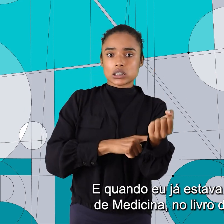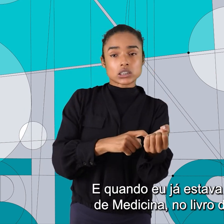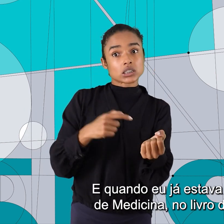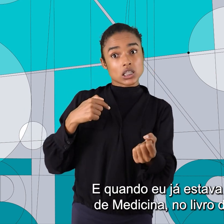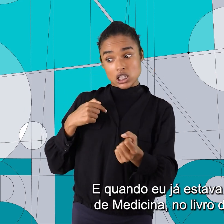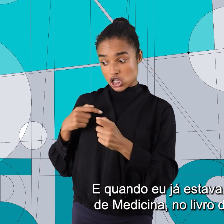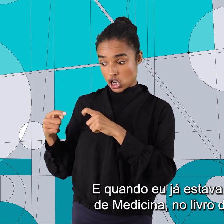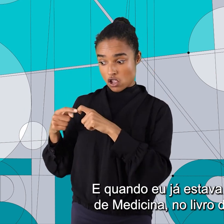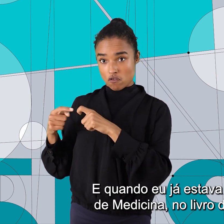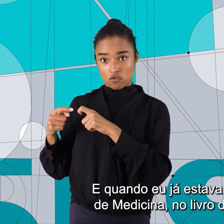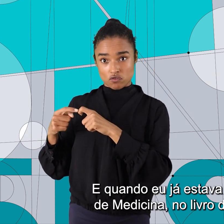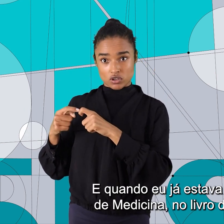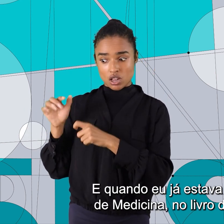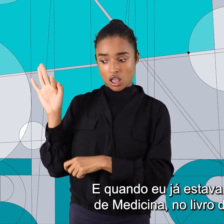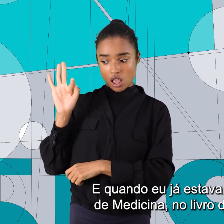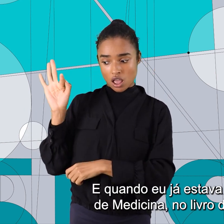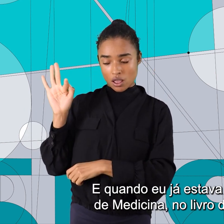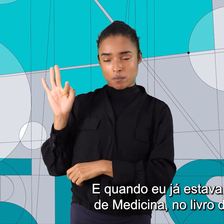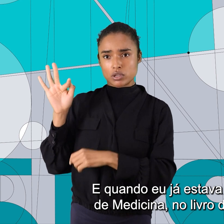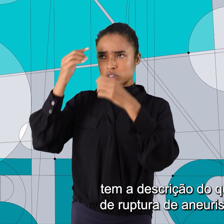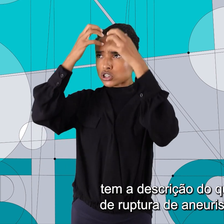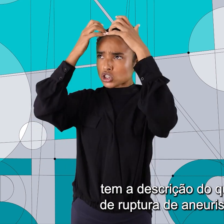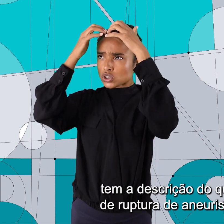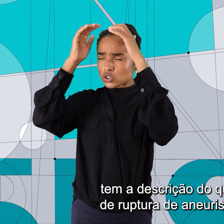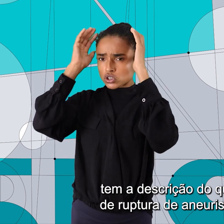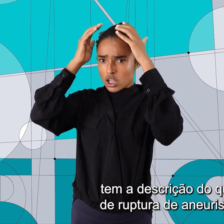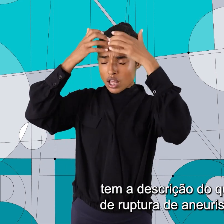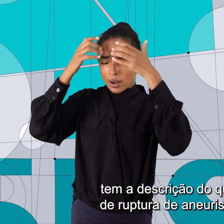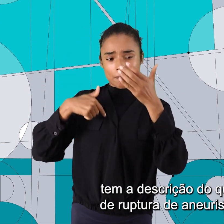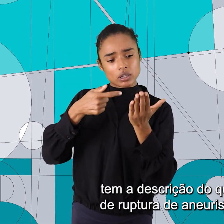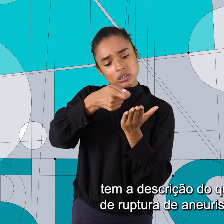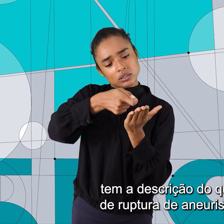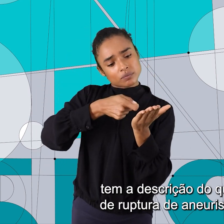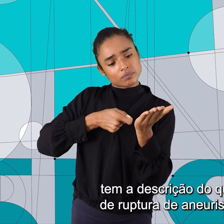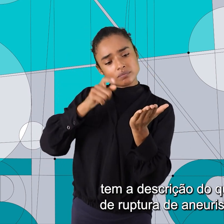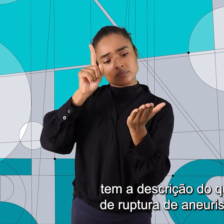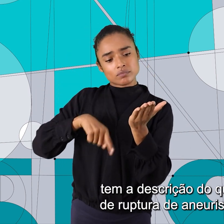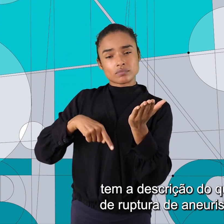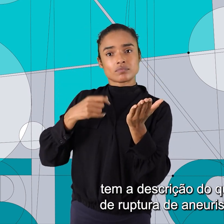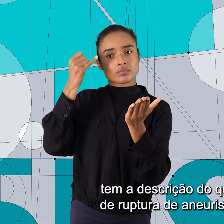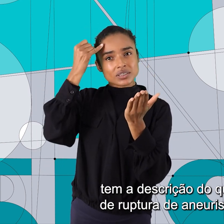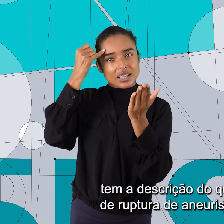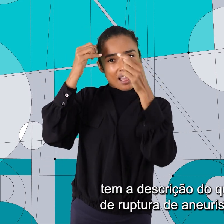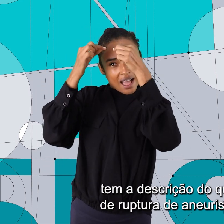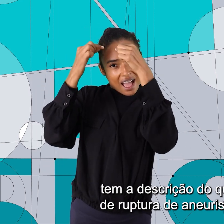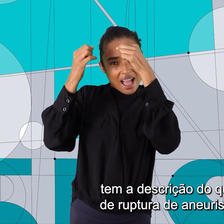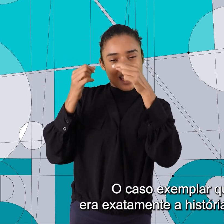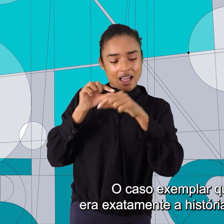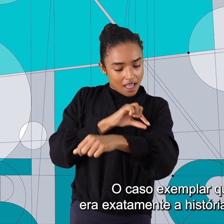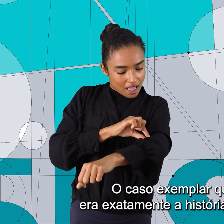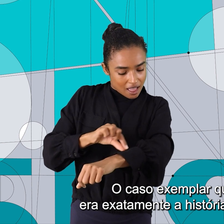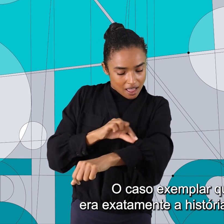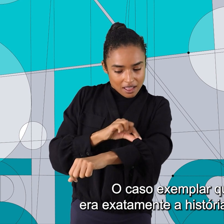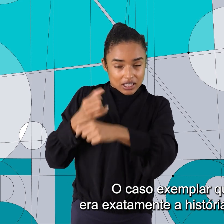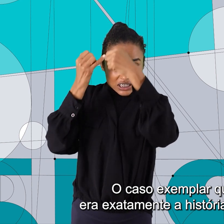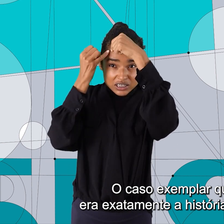E quando eu já estava na faculdade de medicina, no livro de neurologia, tem a descrição do quadro clínico de ruptura de aneurisma cerebral. O